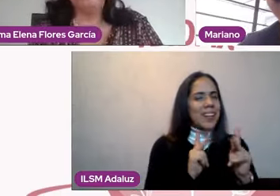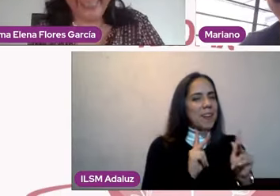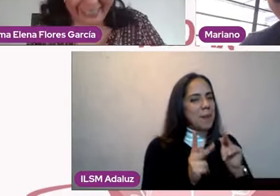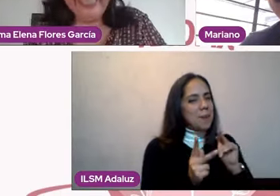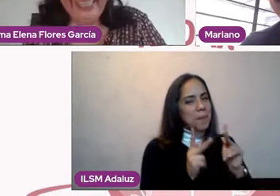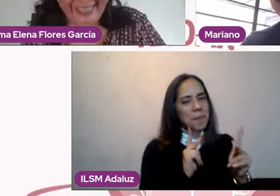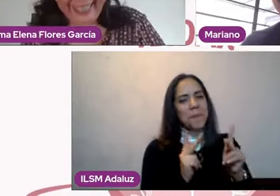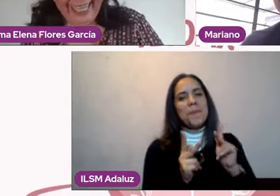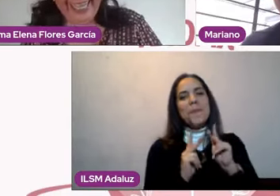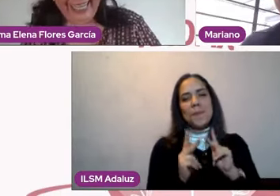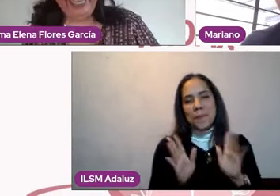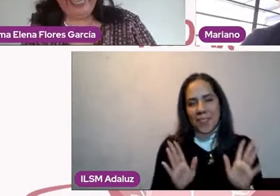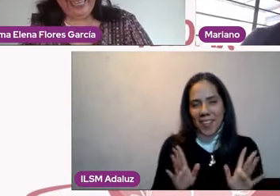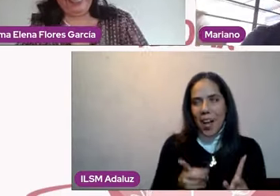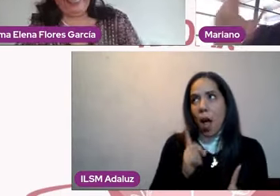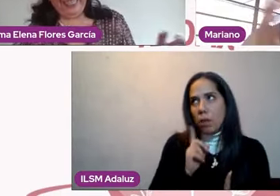¿no?